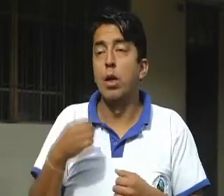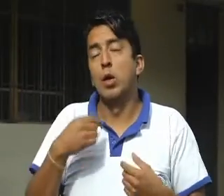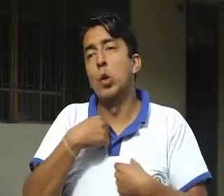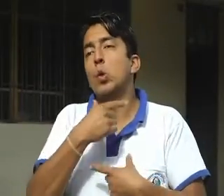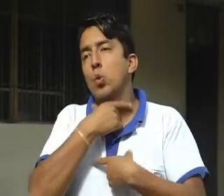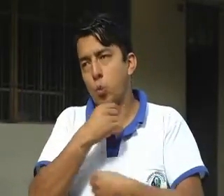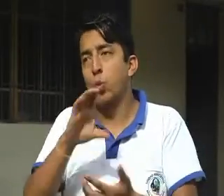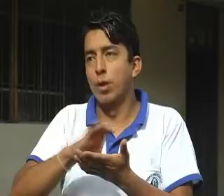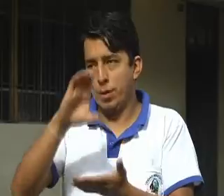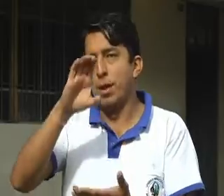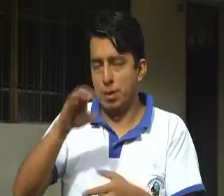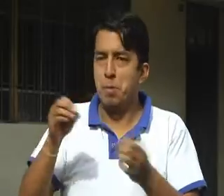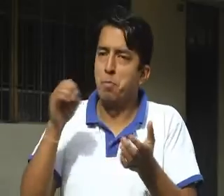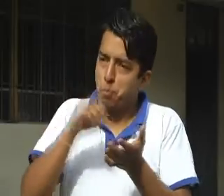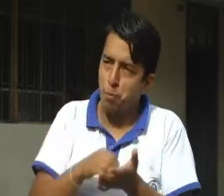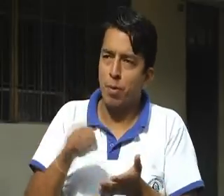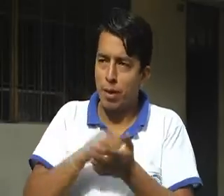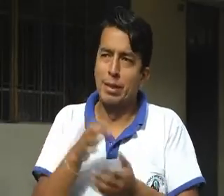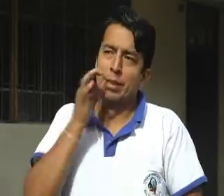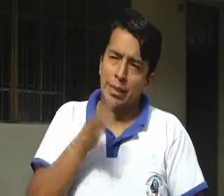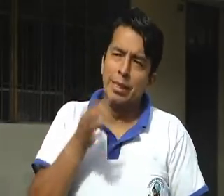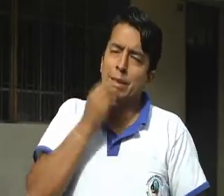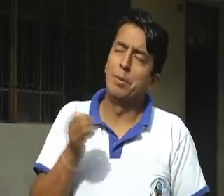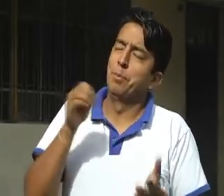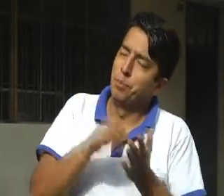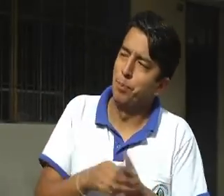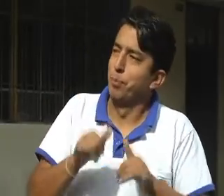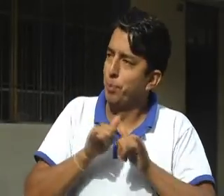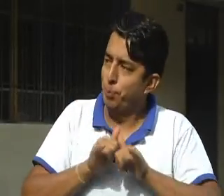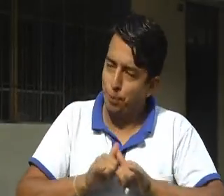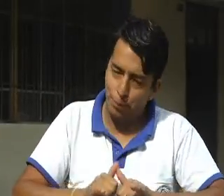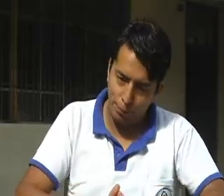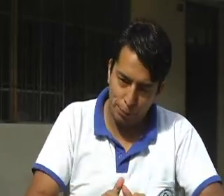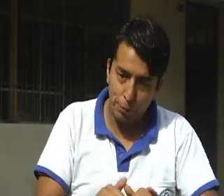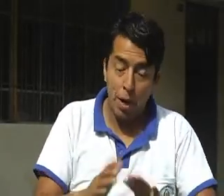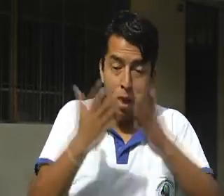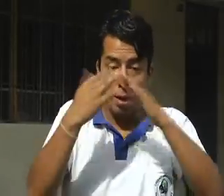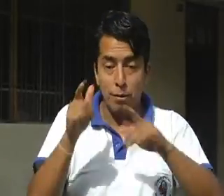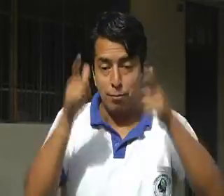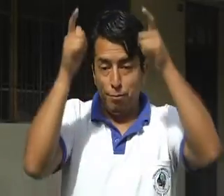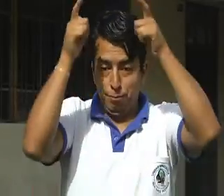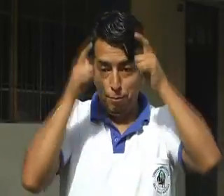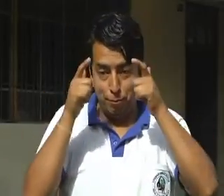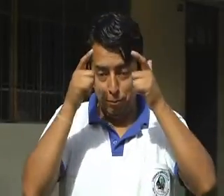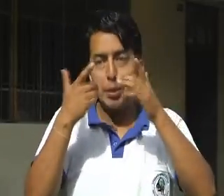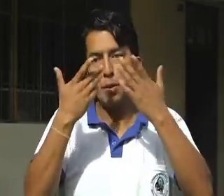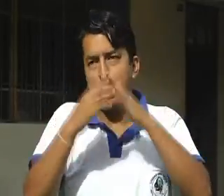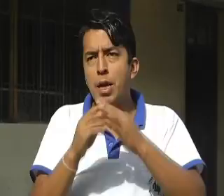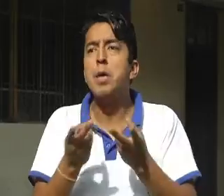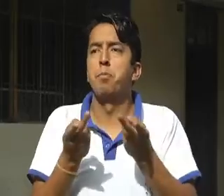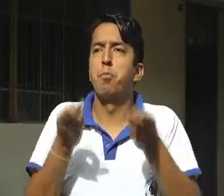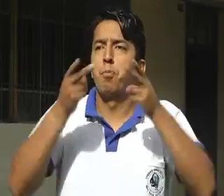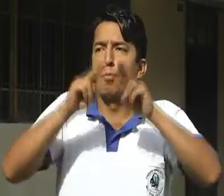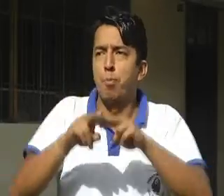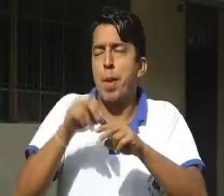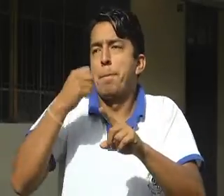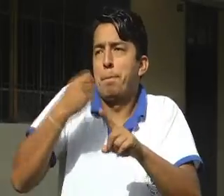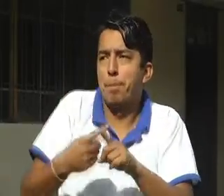que en un futuro, con Jóbal Bajos del Colegio, nosotros así mismo dar las pruebas respectivas y en algún momento Dios quiere